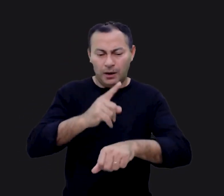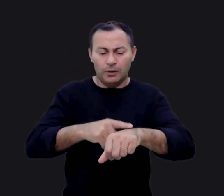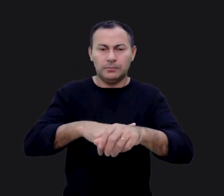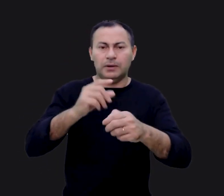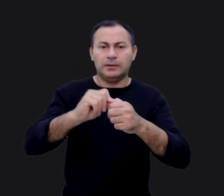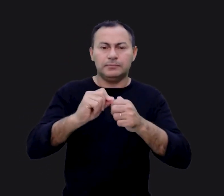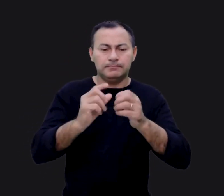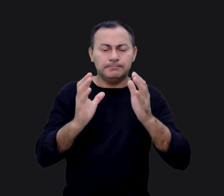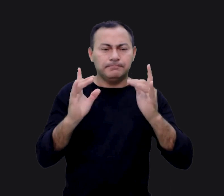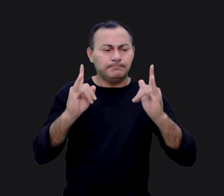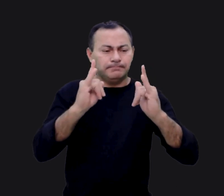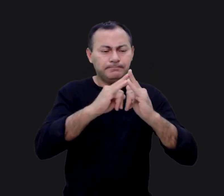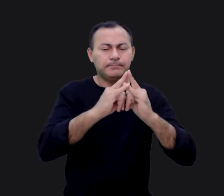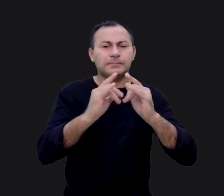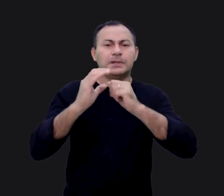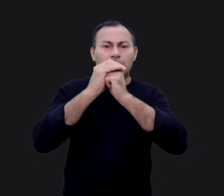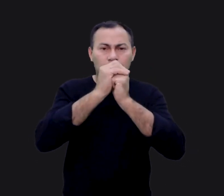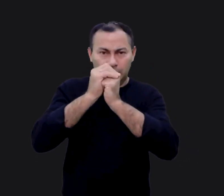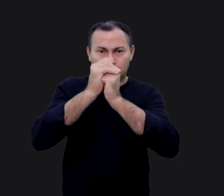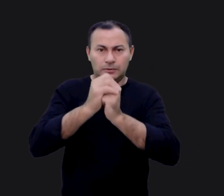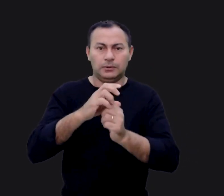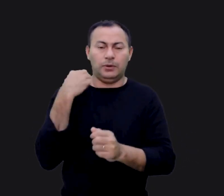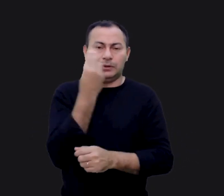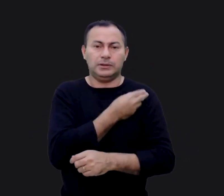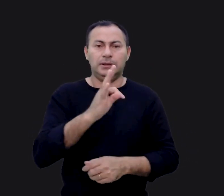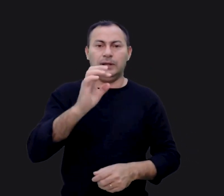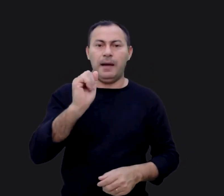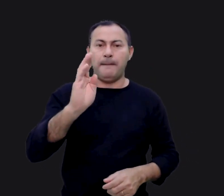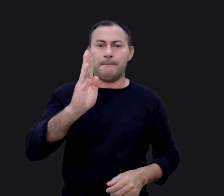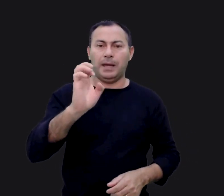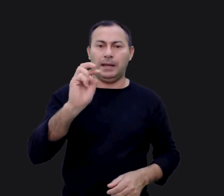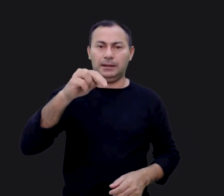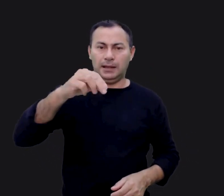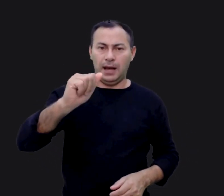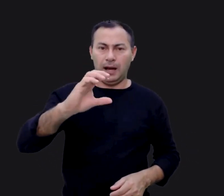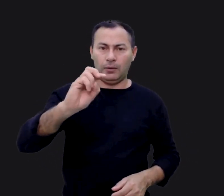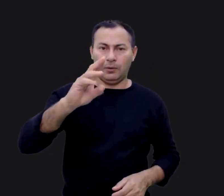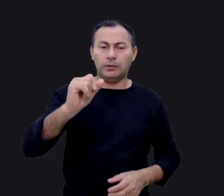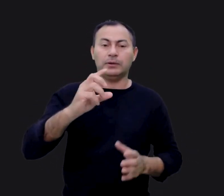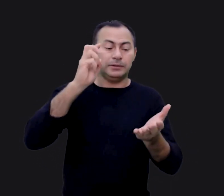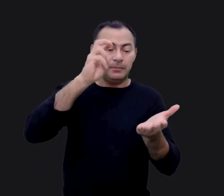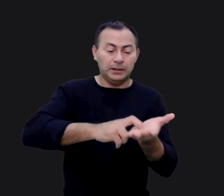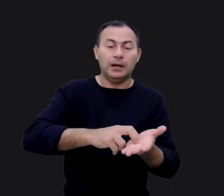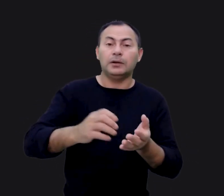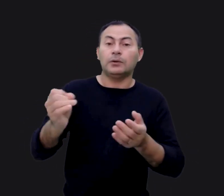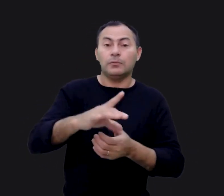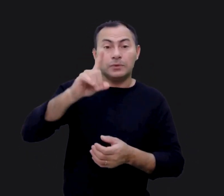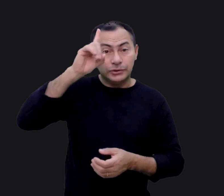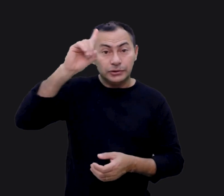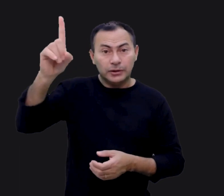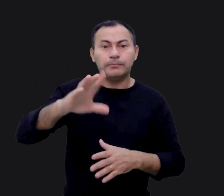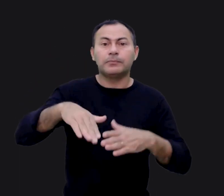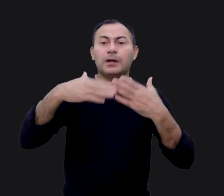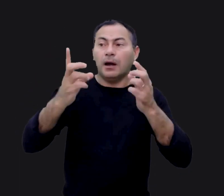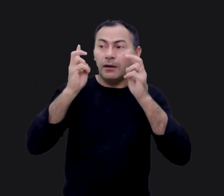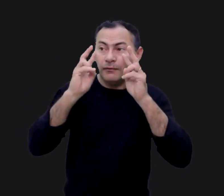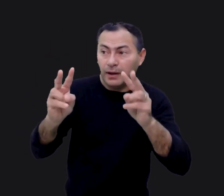construirmos a nossa pequena tenda de adoração. Nosso tabernáculo é pela manhã quando despertamos para um novo dia. Quando